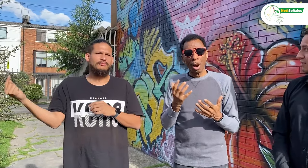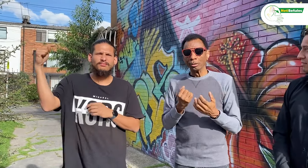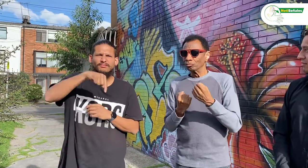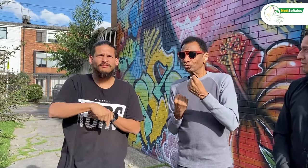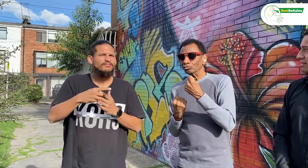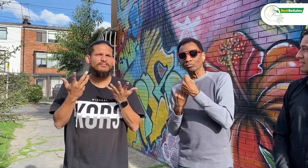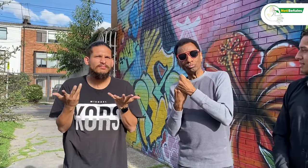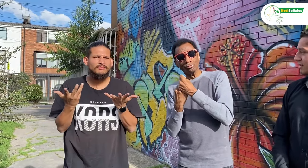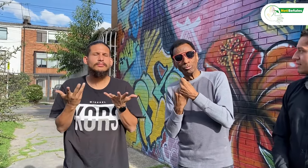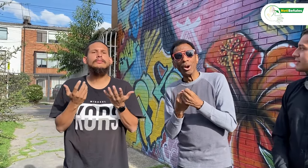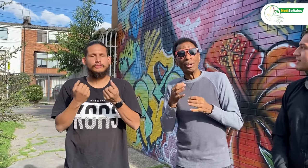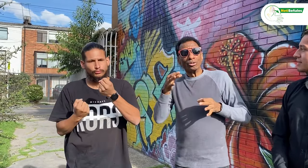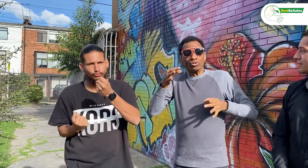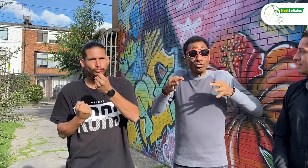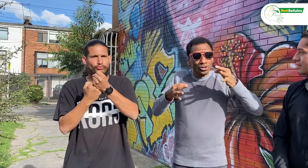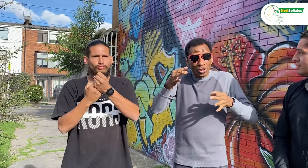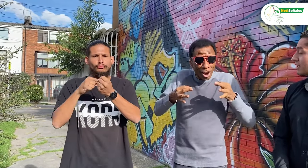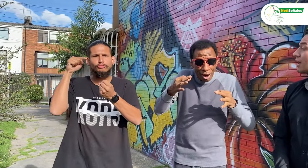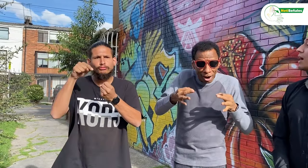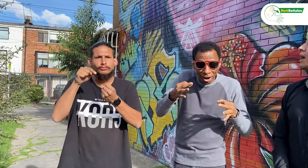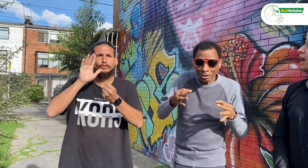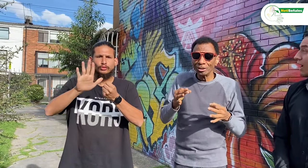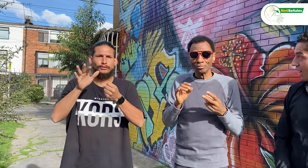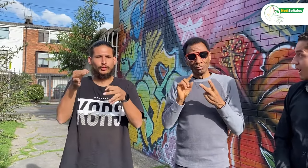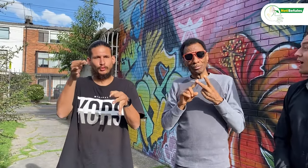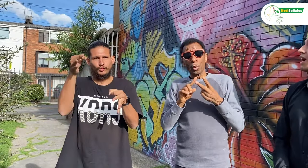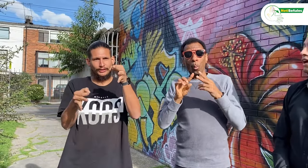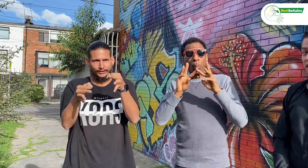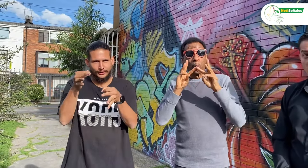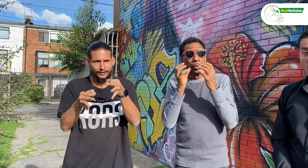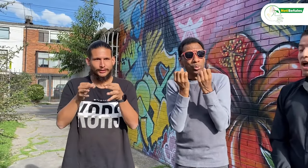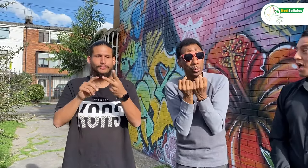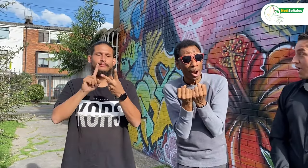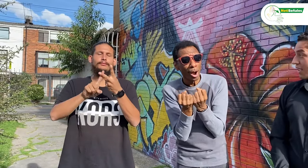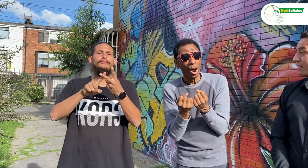Vine para ser jurado, realizar algunos talleres y conferencias.